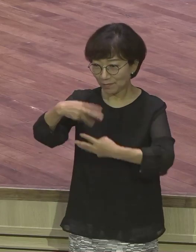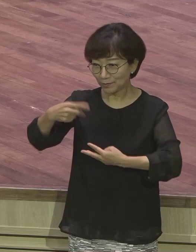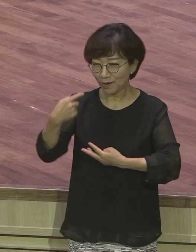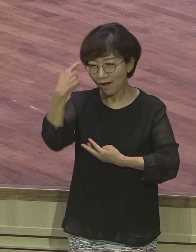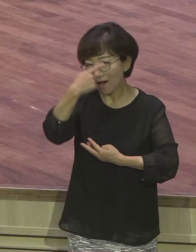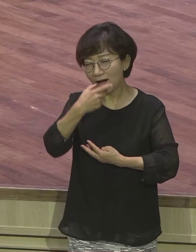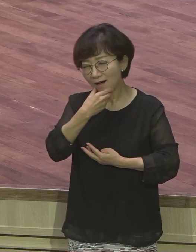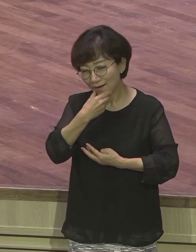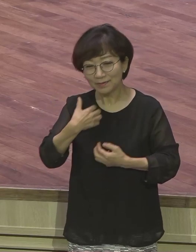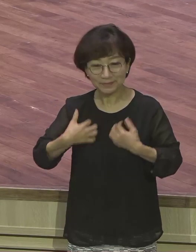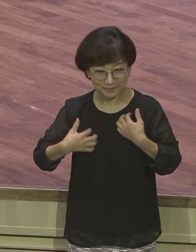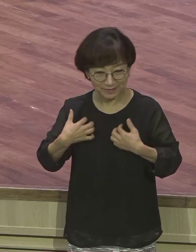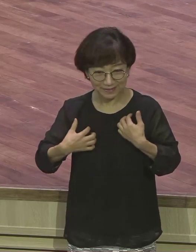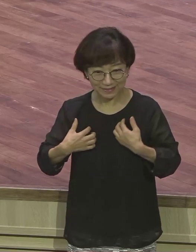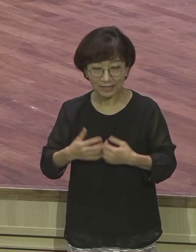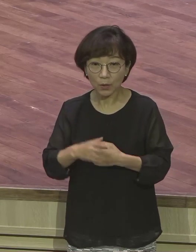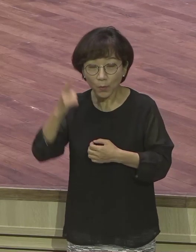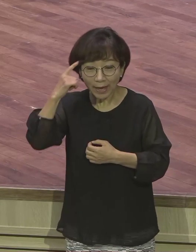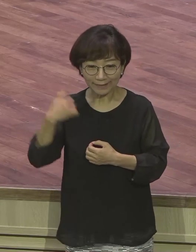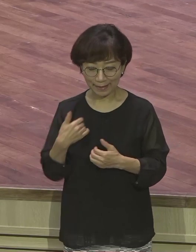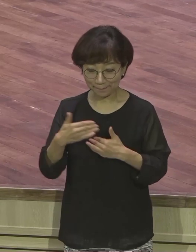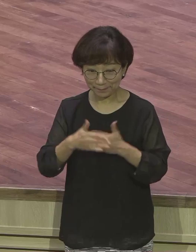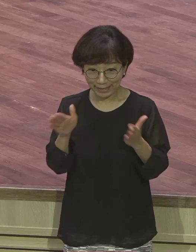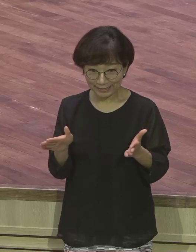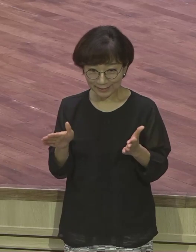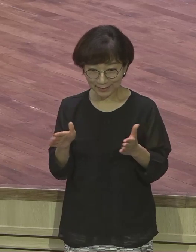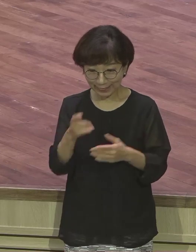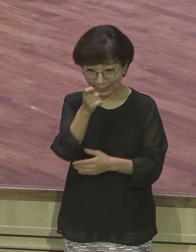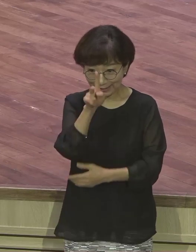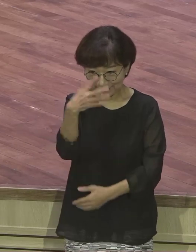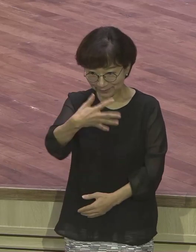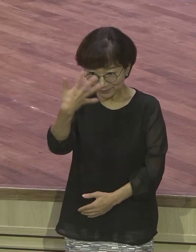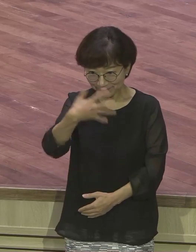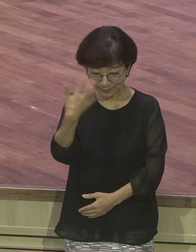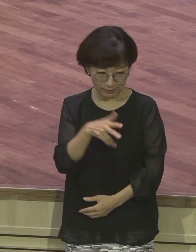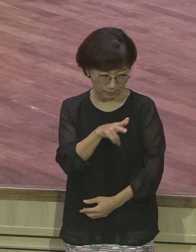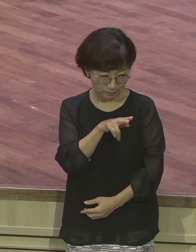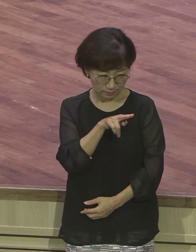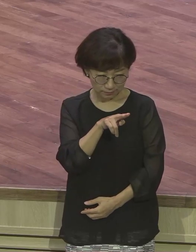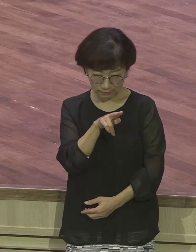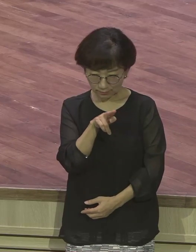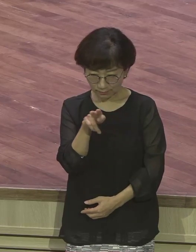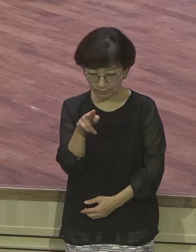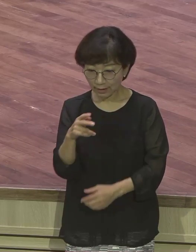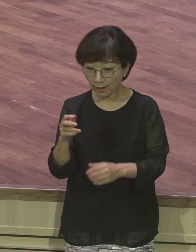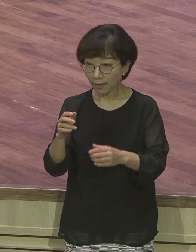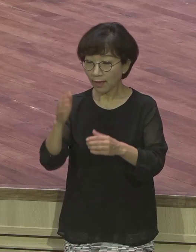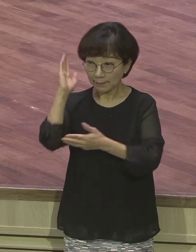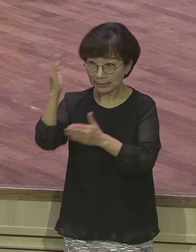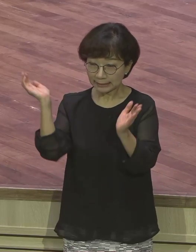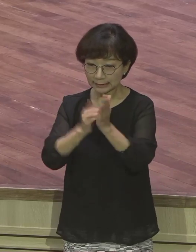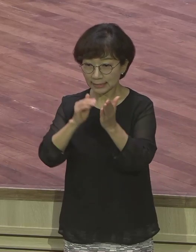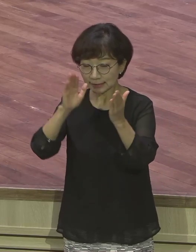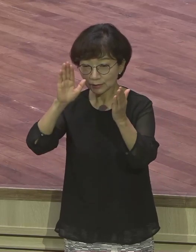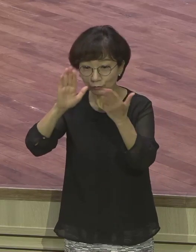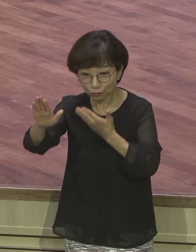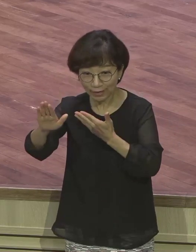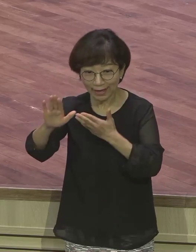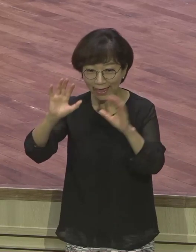모습을 내 모니터로 제가 방에서 보잖아요. 끝났을 때 어떻게 행동하는가? 그 다음에 어떻게 진행하는가? 찬송하기